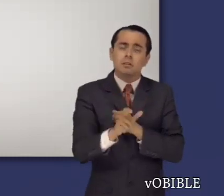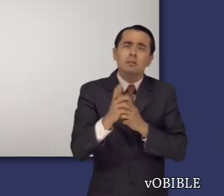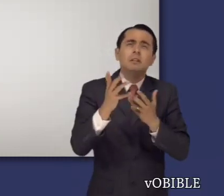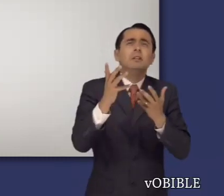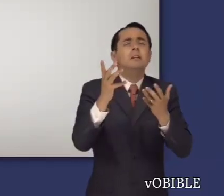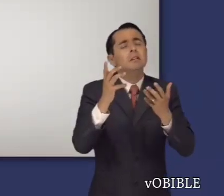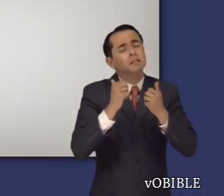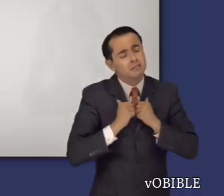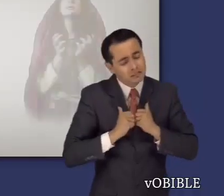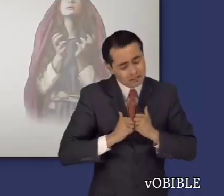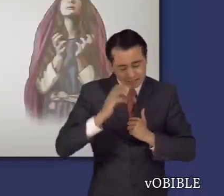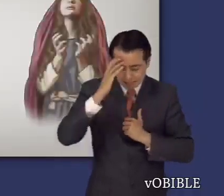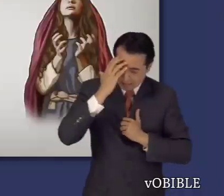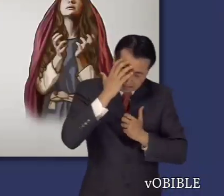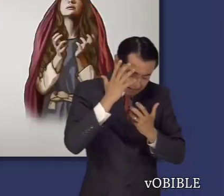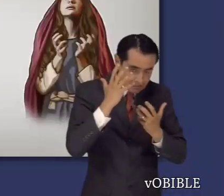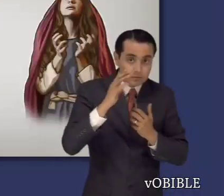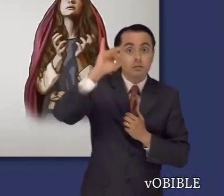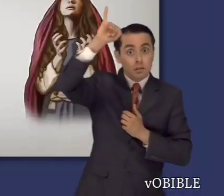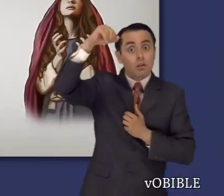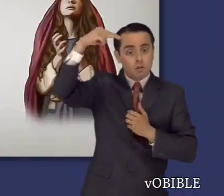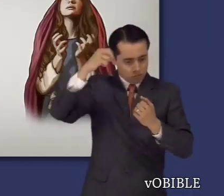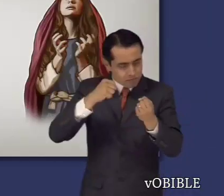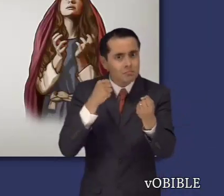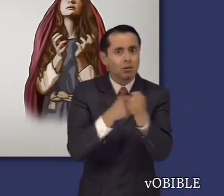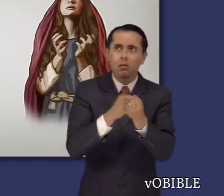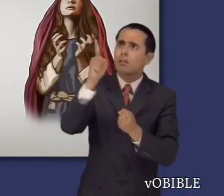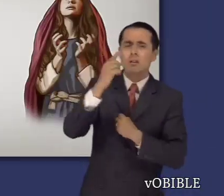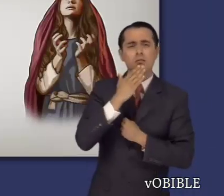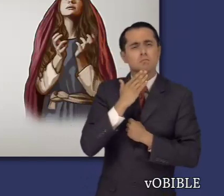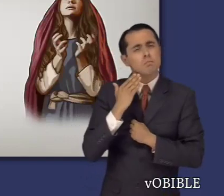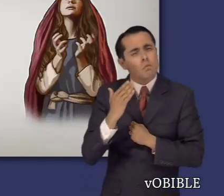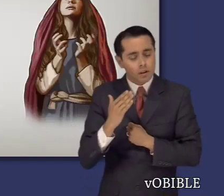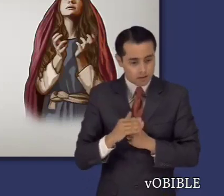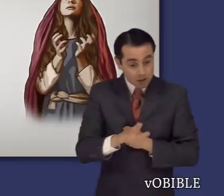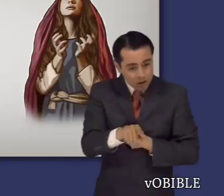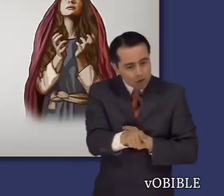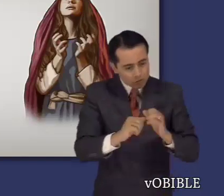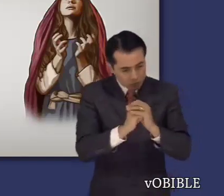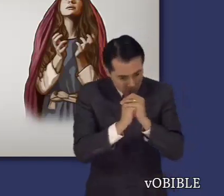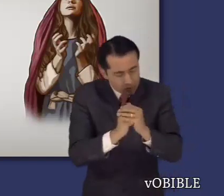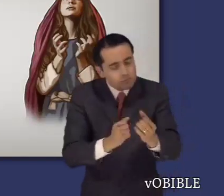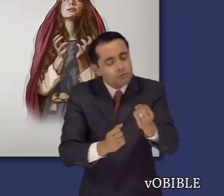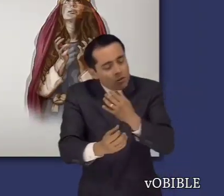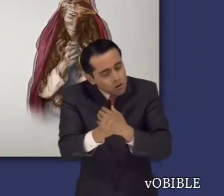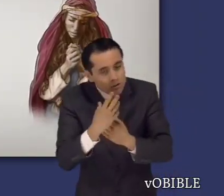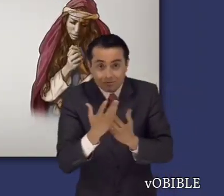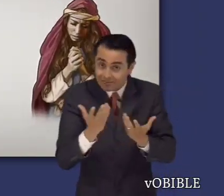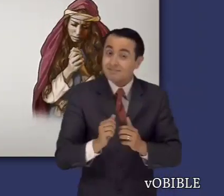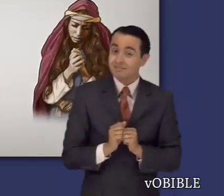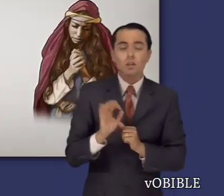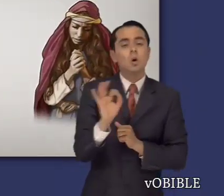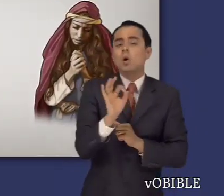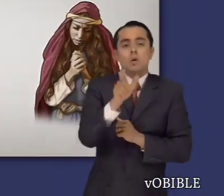Salmos es la ayuda y el consuelo que Jehová da a quienes lo aman. A Jehová se le llama el oidor de la